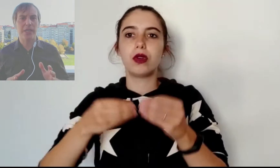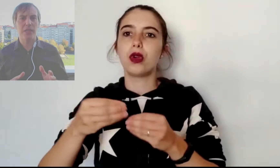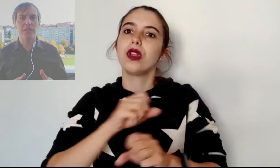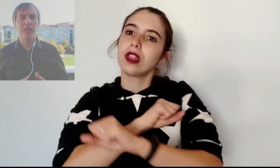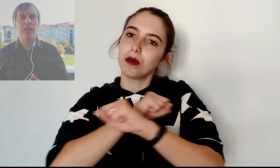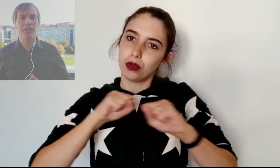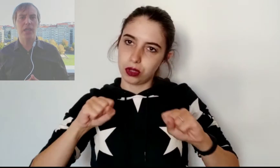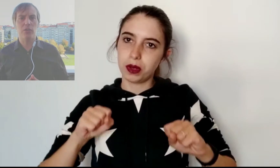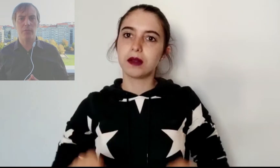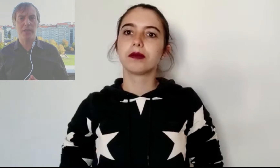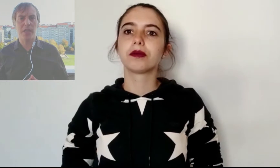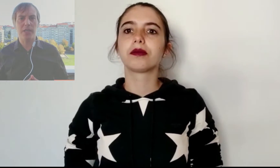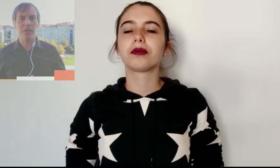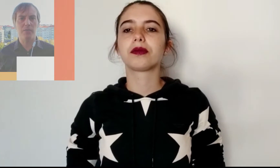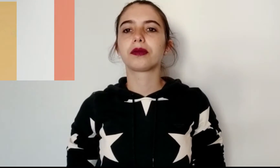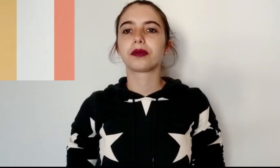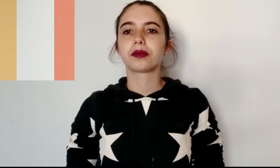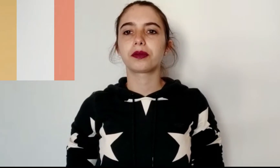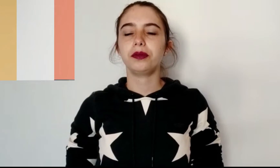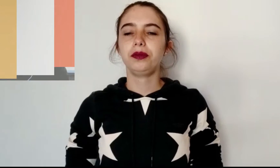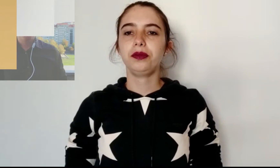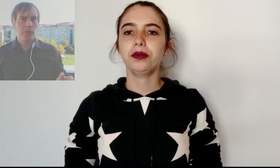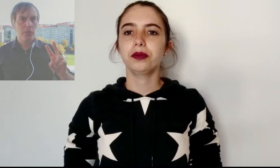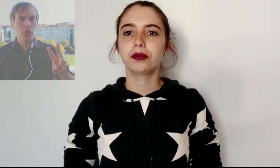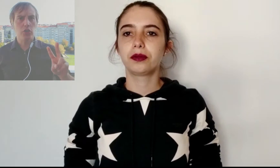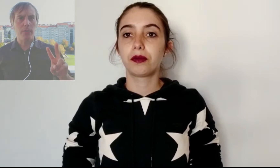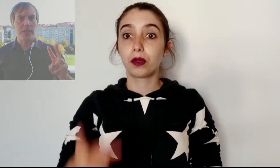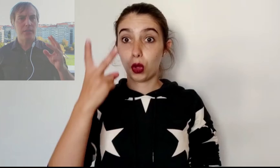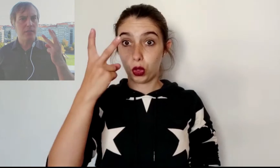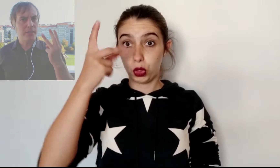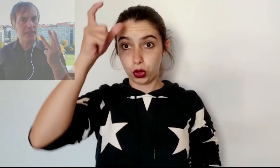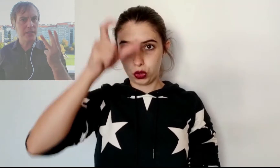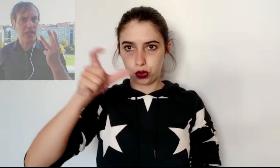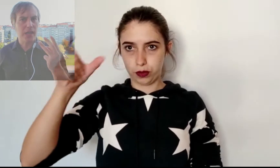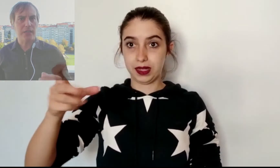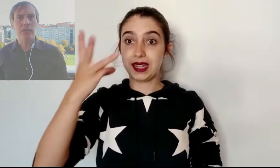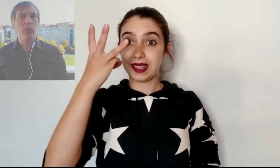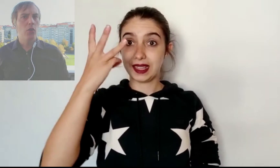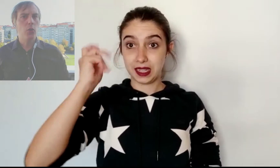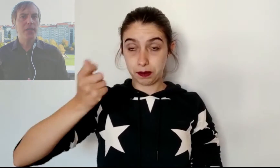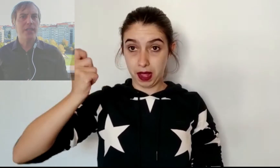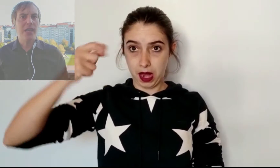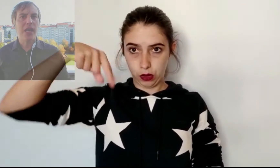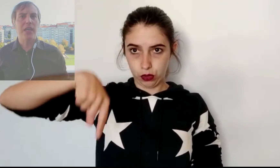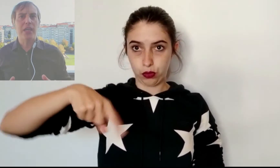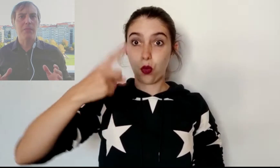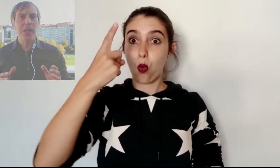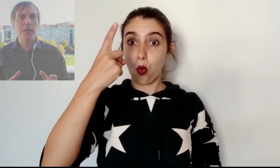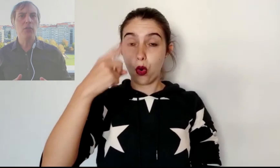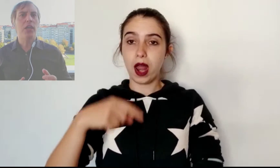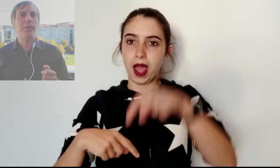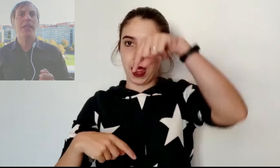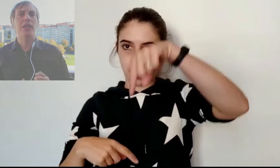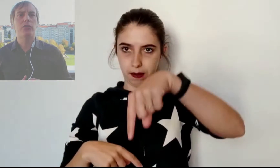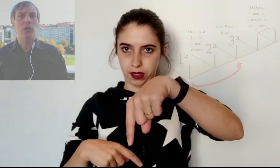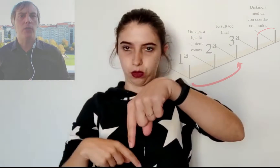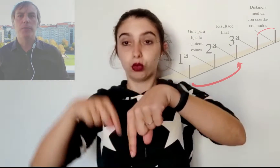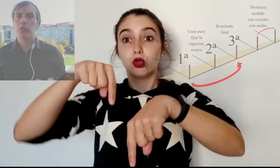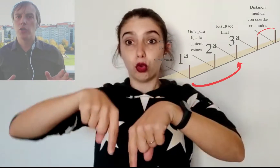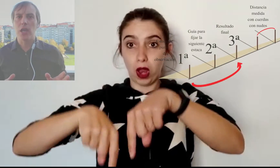realizar esta enorme hazaña. Dos hombres, tres estacas, una estaca en el medio clavada en el suelo, sola,